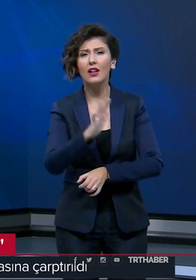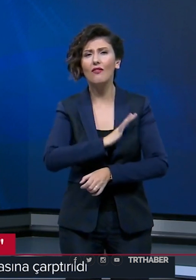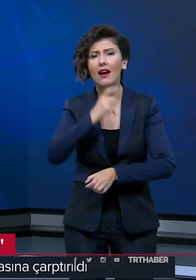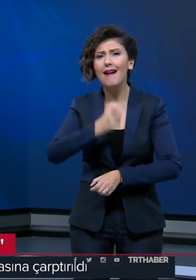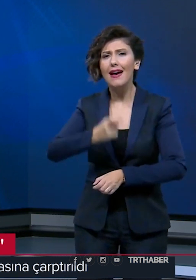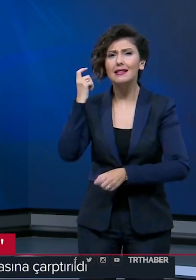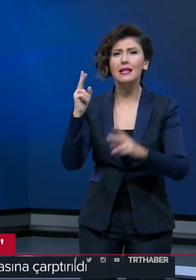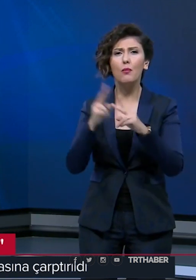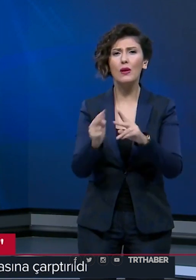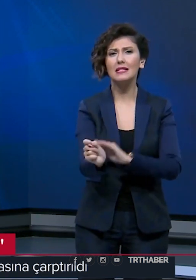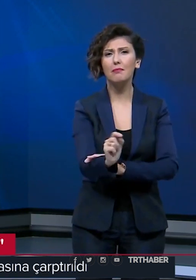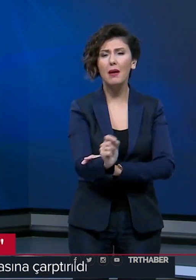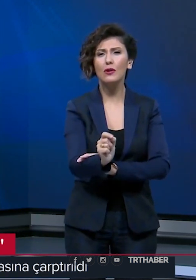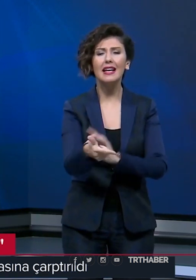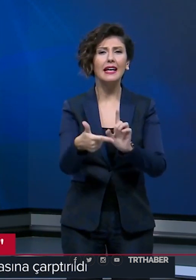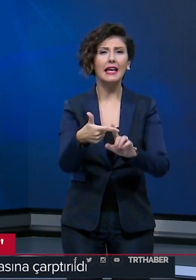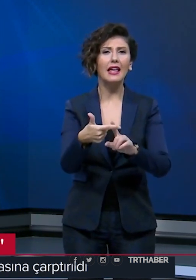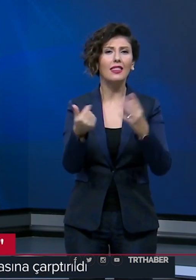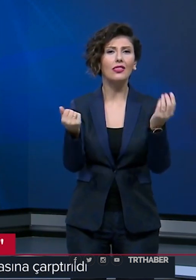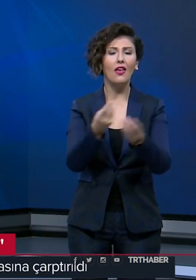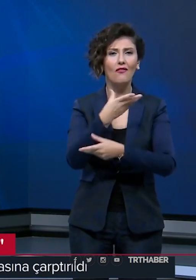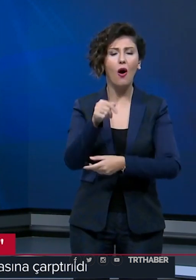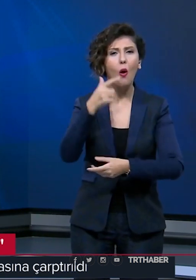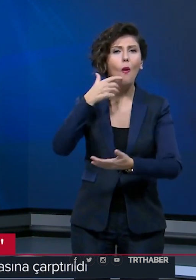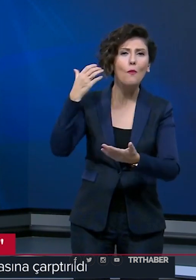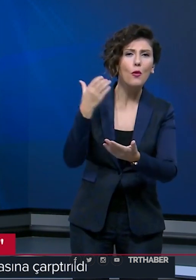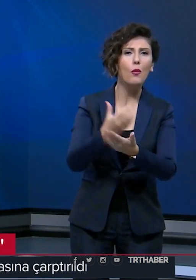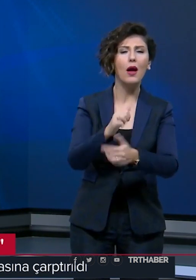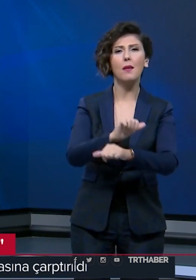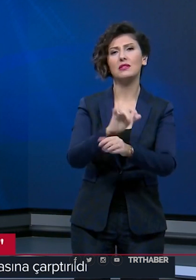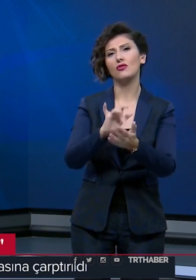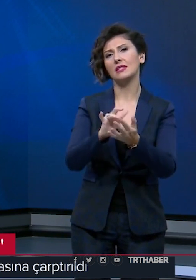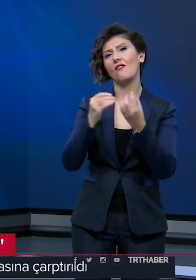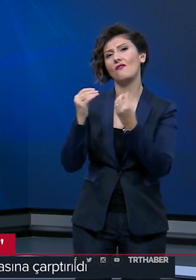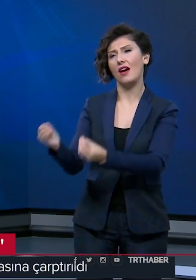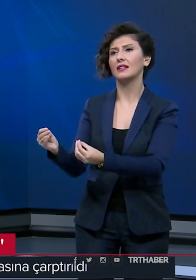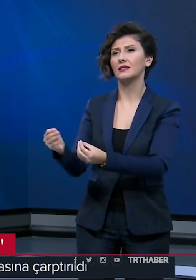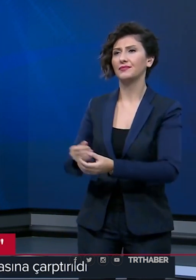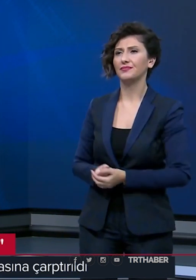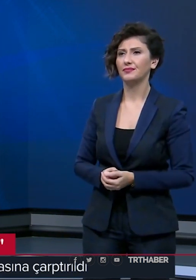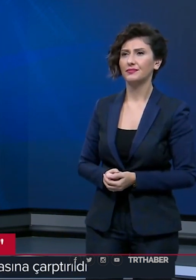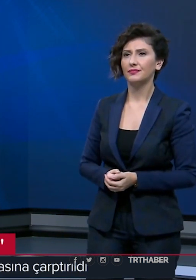olan eski polis memuru ikinci kez ömür boyu hapis cezasına çarptırıldı.